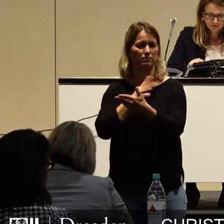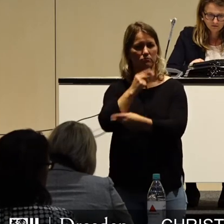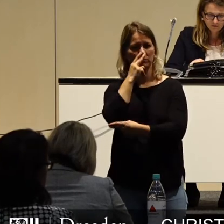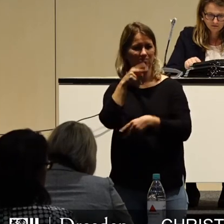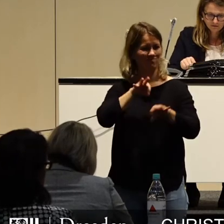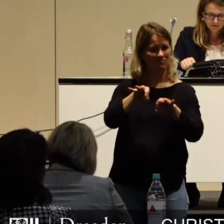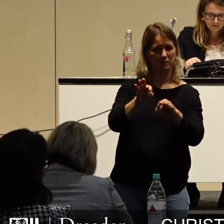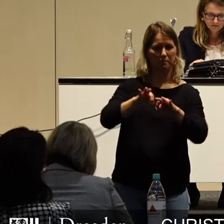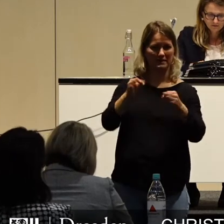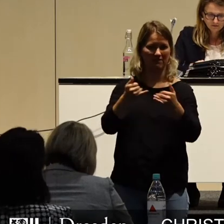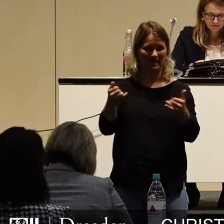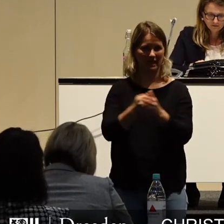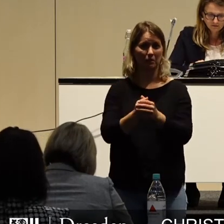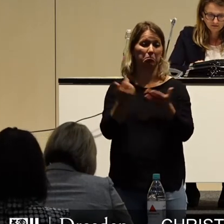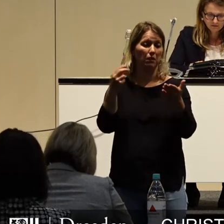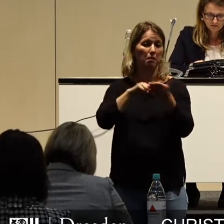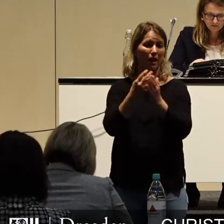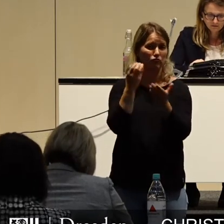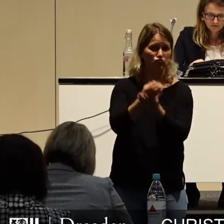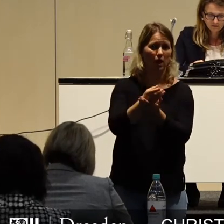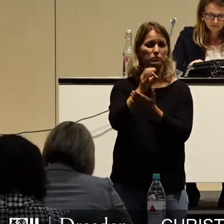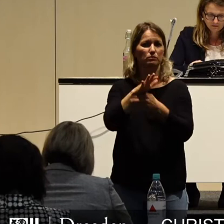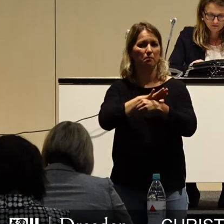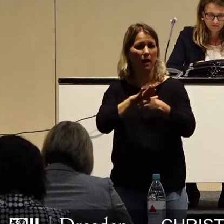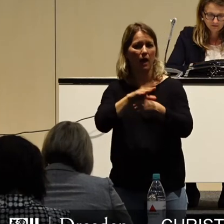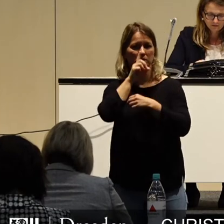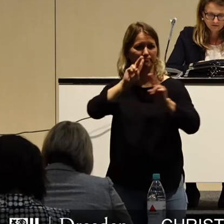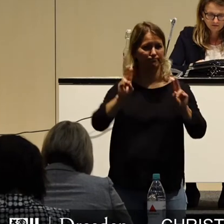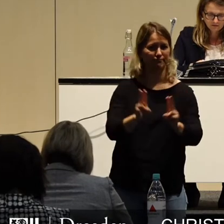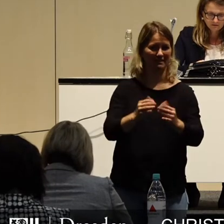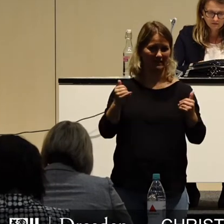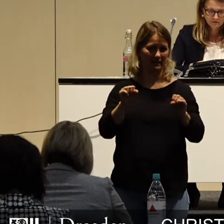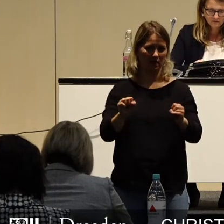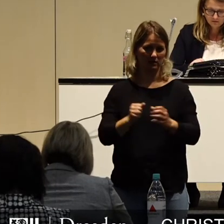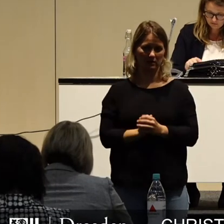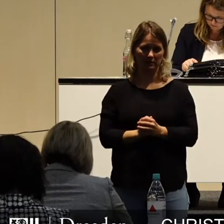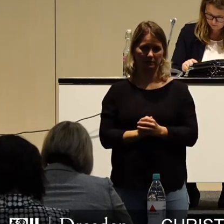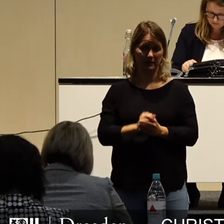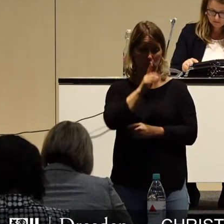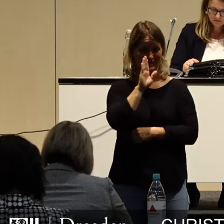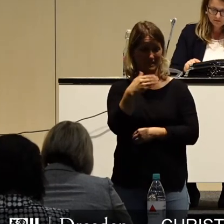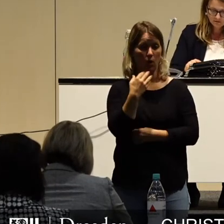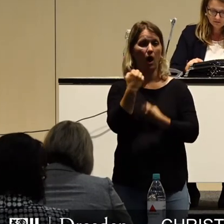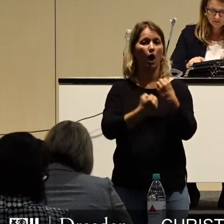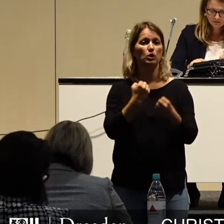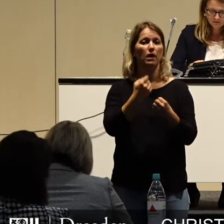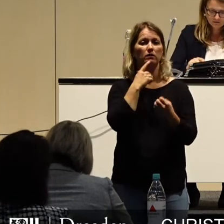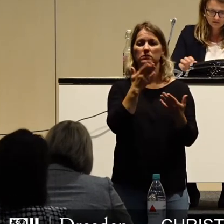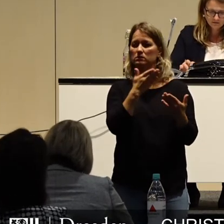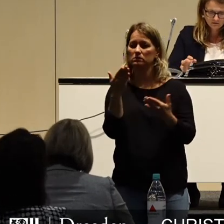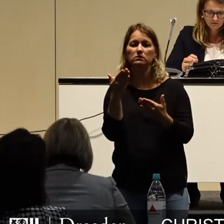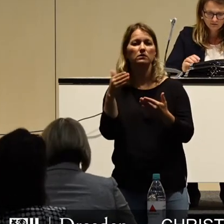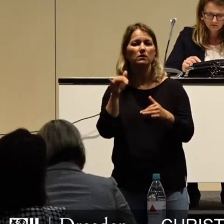organisiert werden kann, Planstellen vielleicht in einzelnen Bereichen reduziert werden können. Damit löst man auch parallel das mögliche Fachkräftemangel,